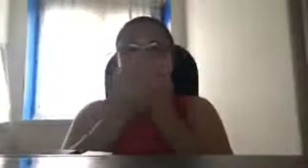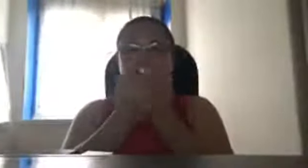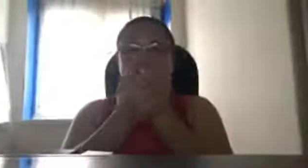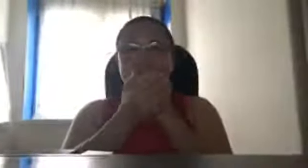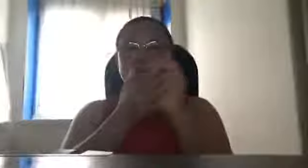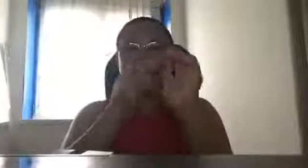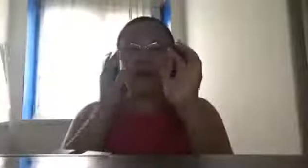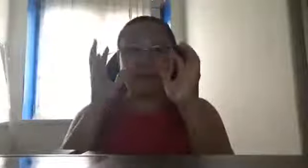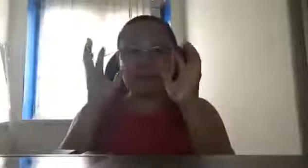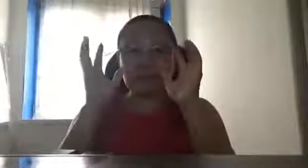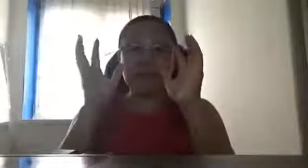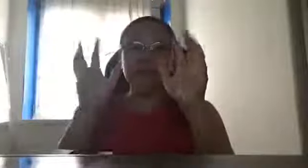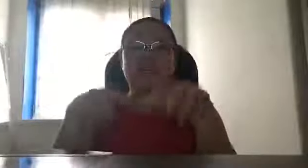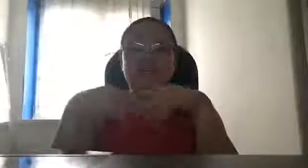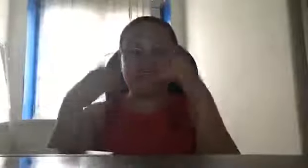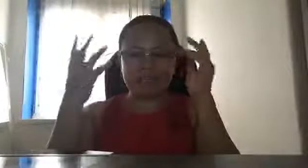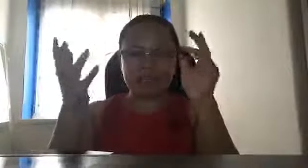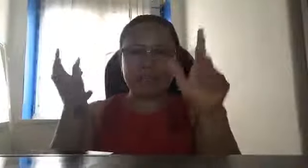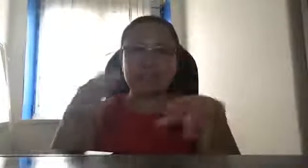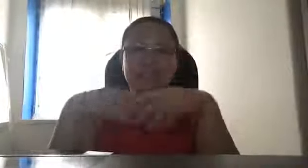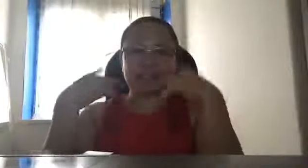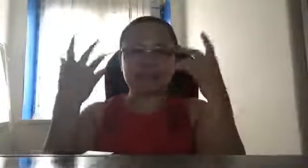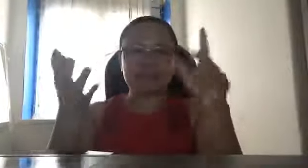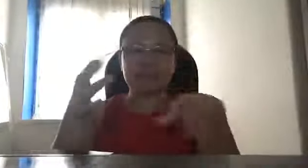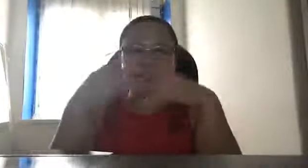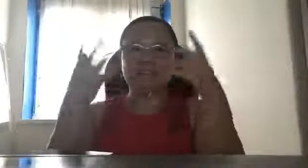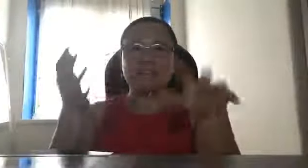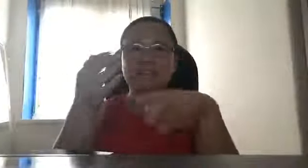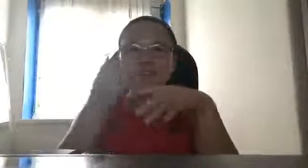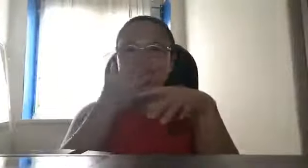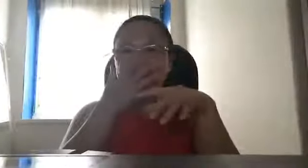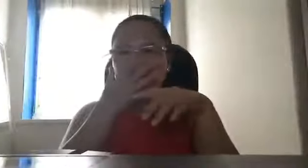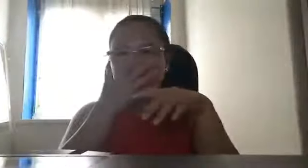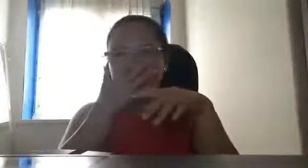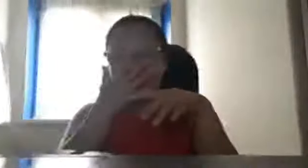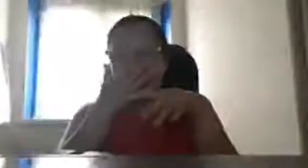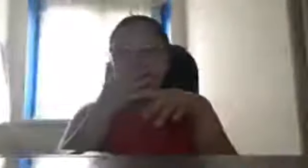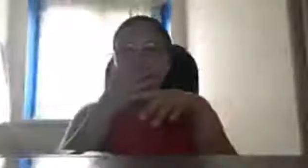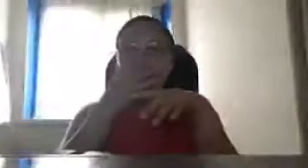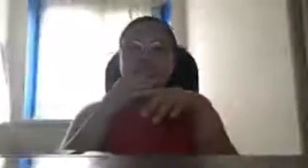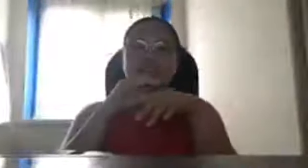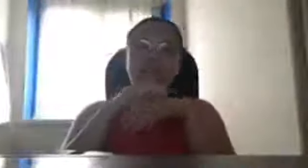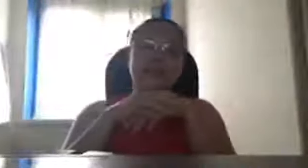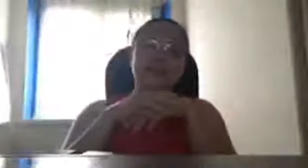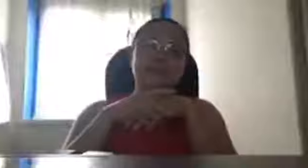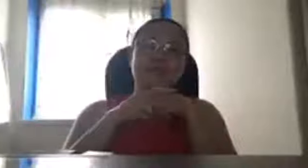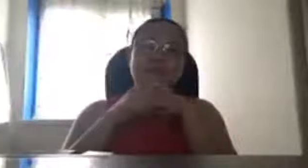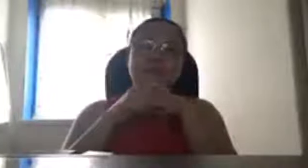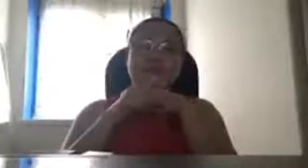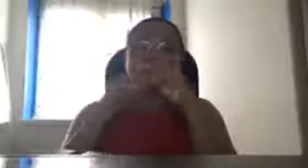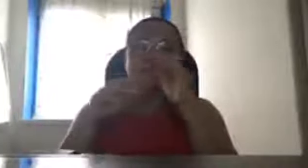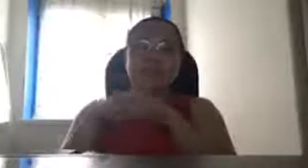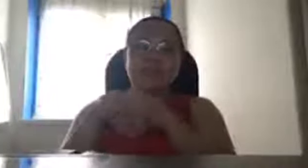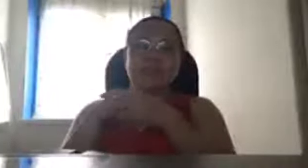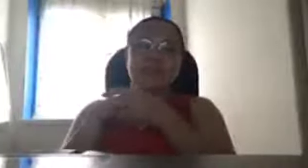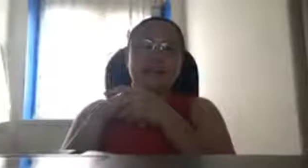kaya aabutin pa yan sa inyong mga henerasyon dyan na mga aktivista kayo kaya